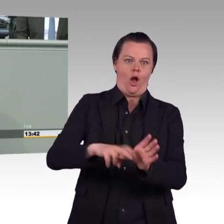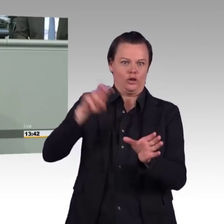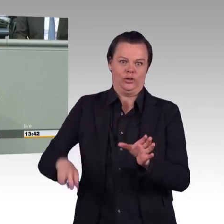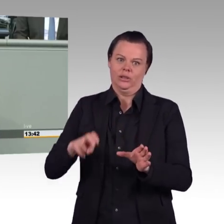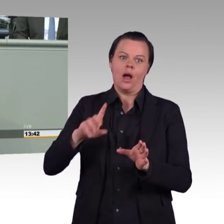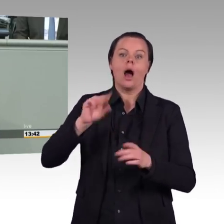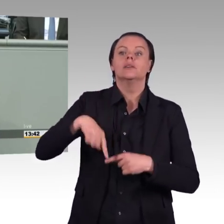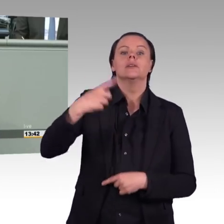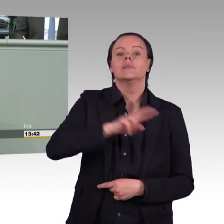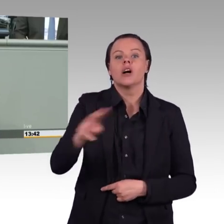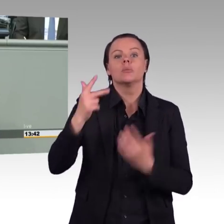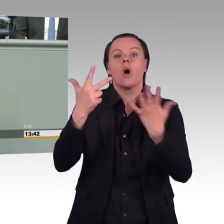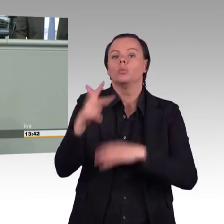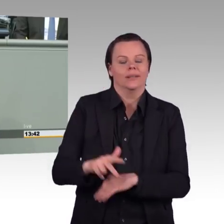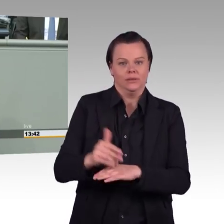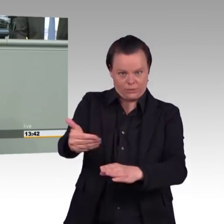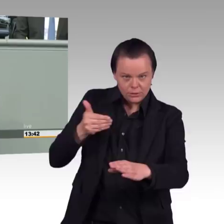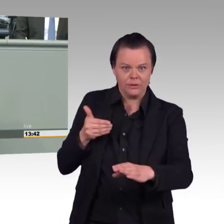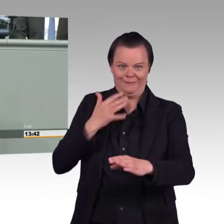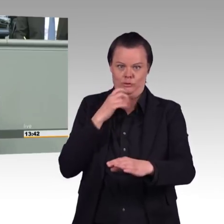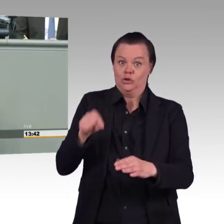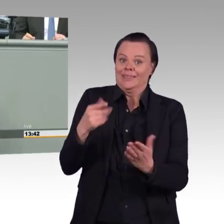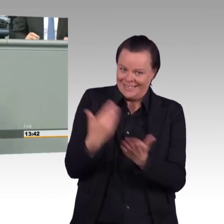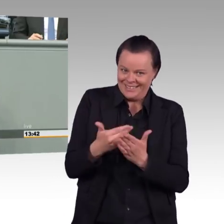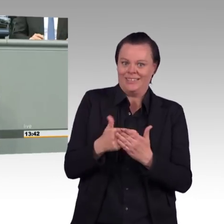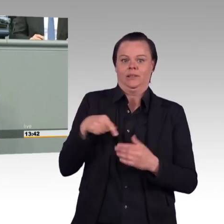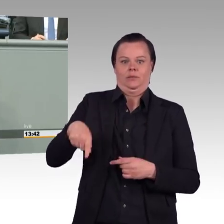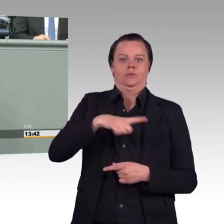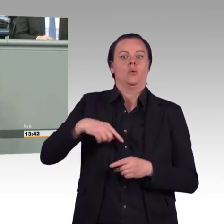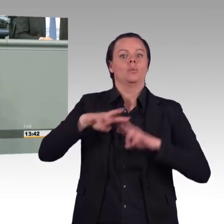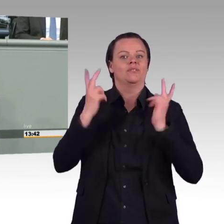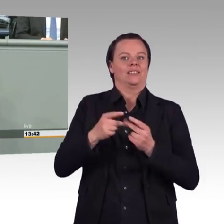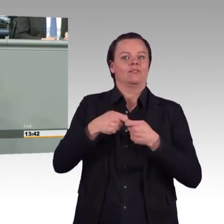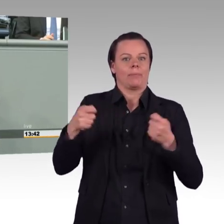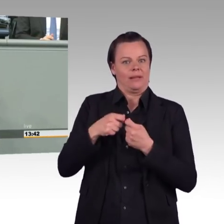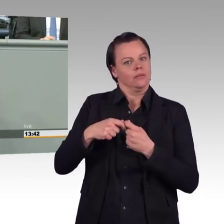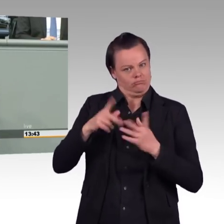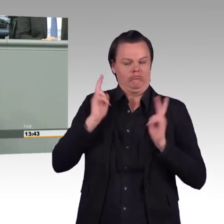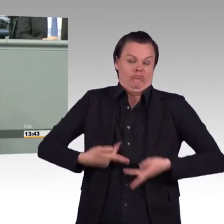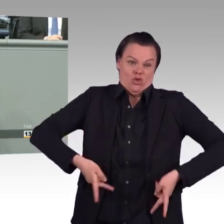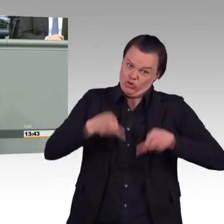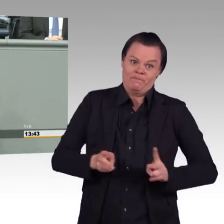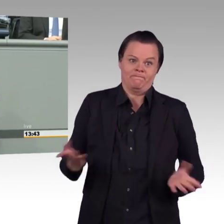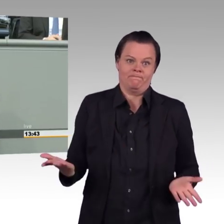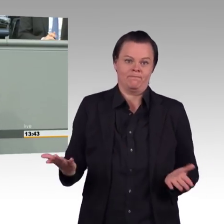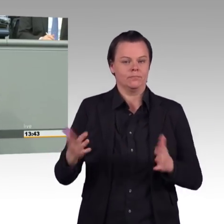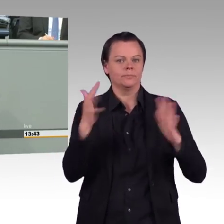2038 vor. Und den schnelleren Einstieg in den Ausstieg. Wir müssen die dreckigsten Kohlekraftwerke, die 20